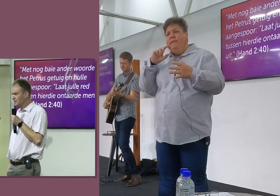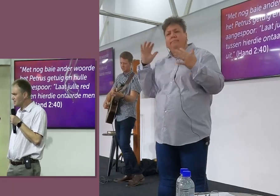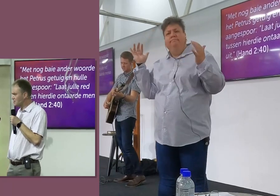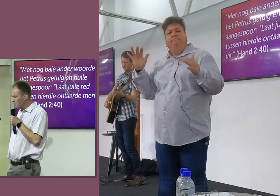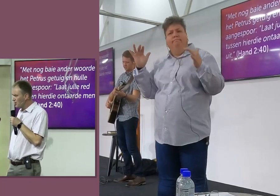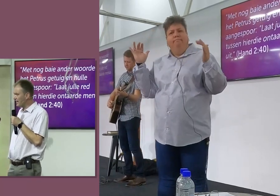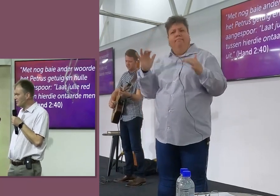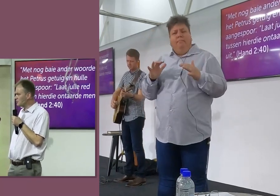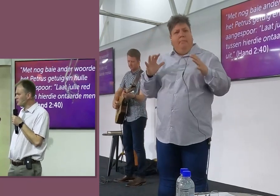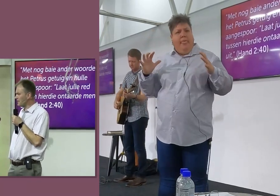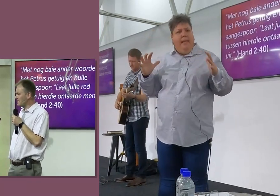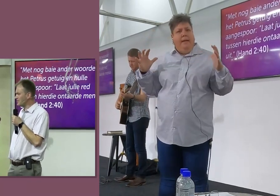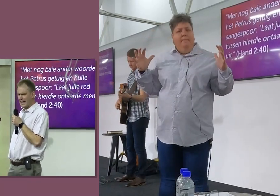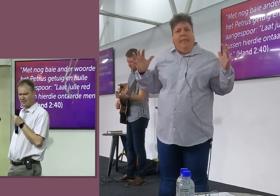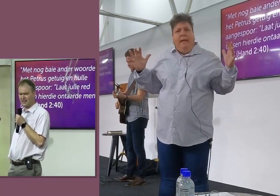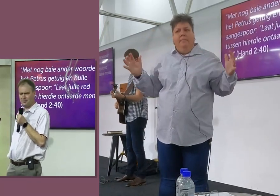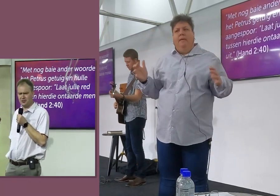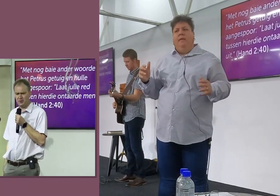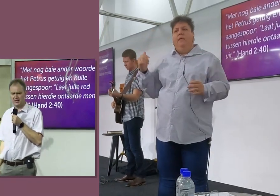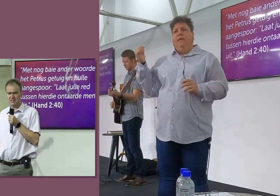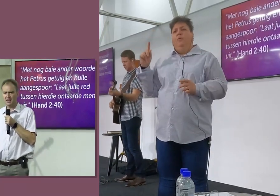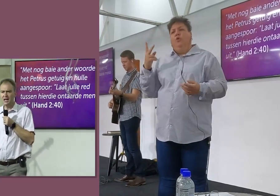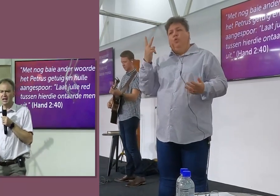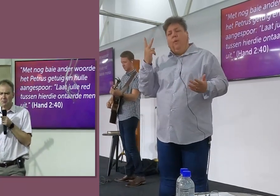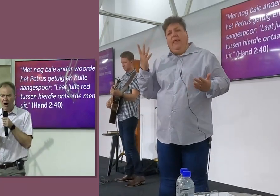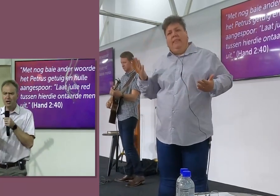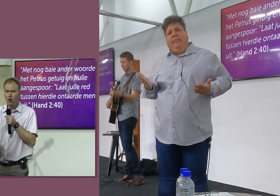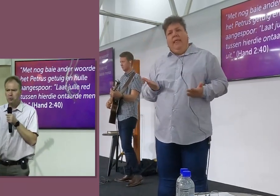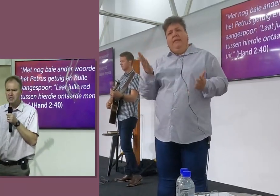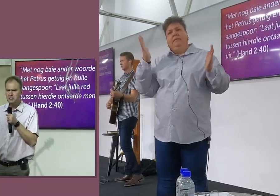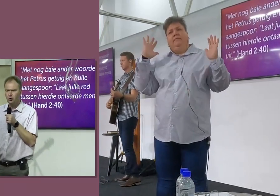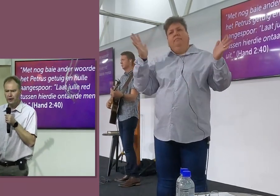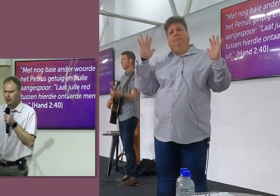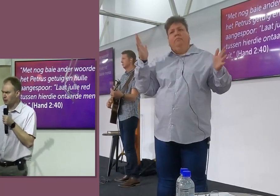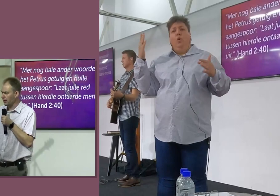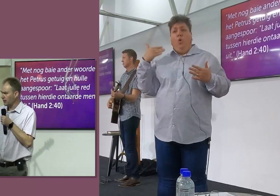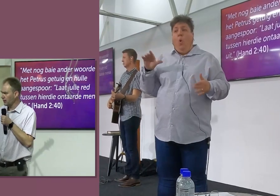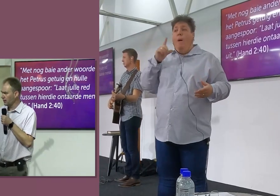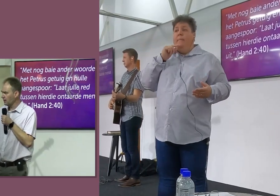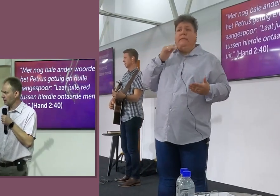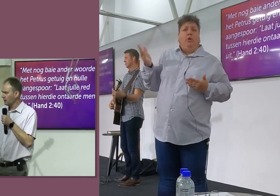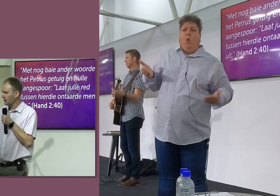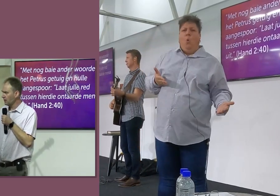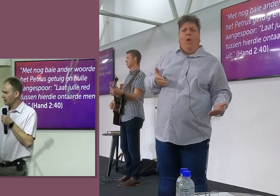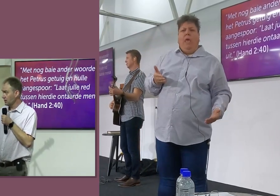en dit is moeilik dan moet ons twee dienste ek like nie van twee dienste nie jylle mag nie nog mense nooit nie hoor